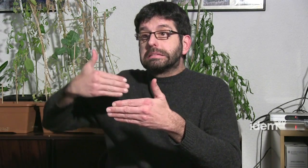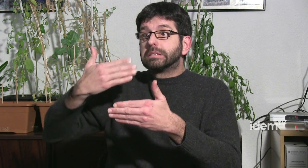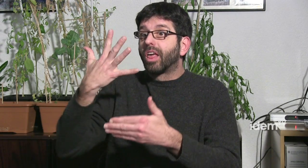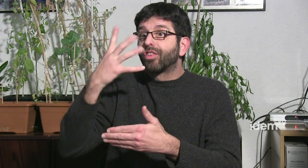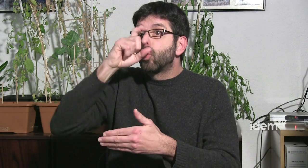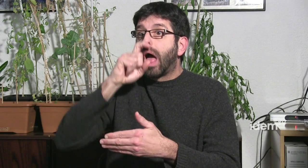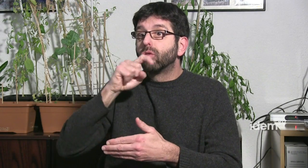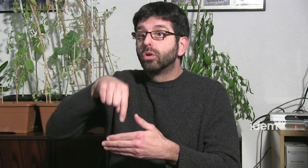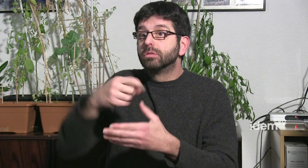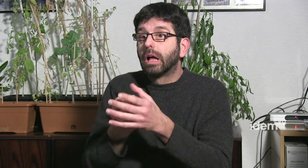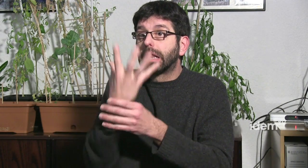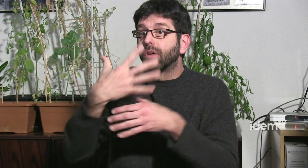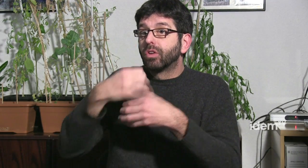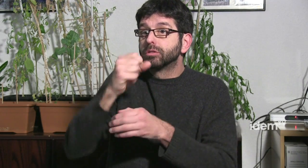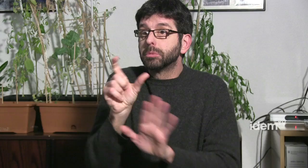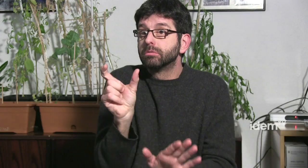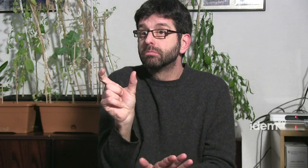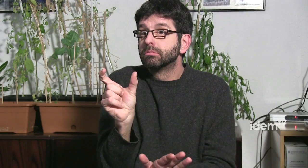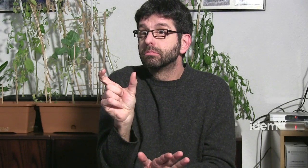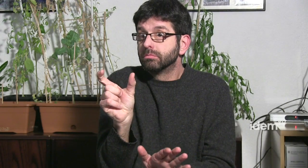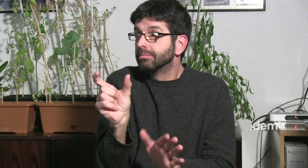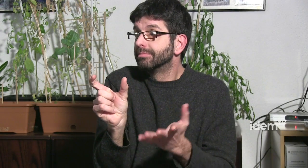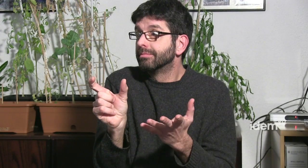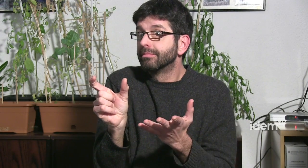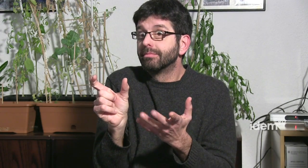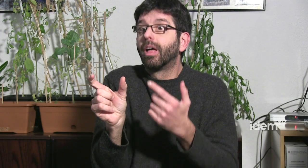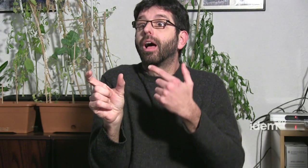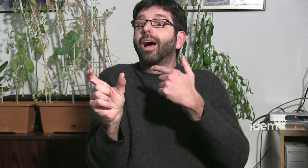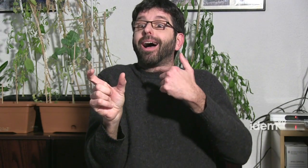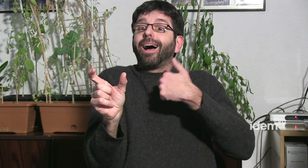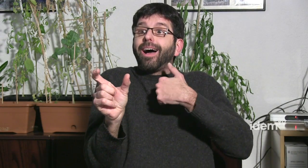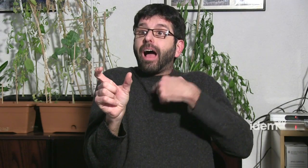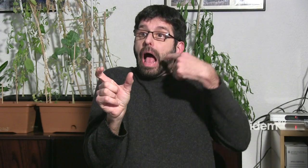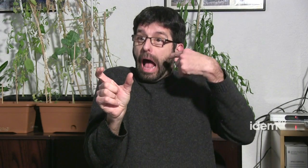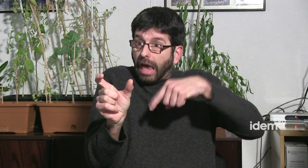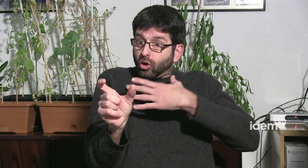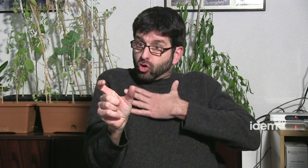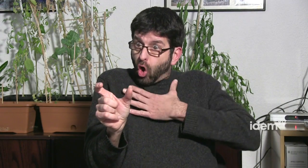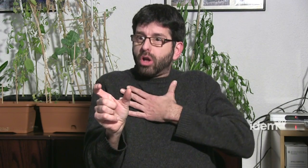A veure, és que, clar, nosaltres, des d'aquí de la FESOCA va sortir fa 5 anys.